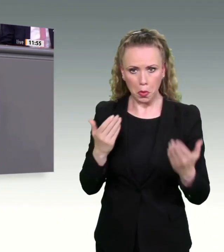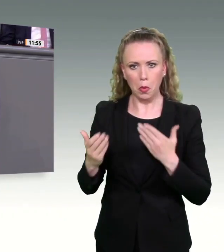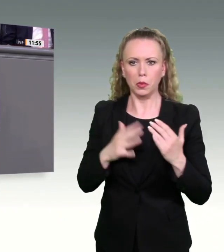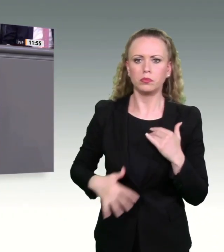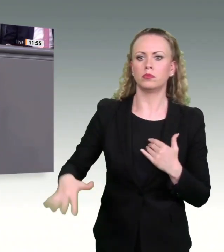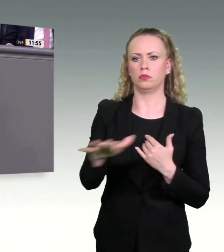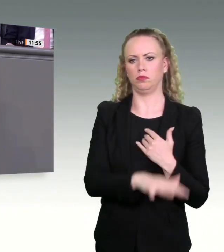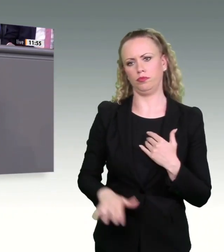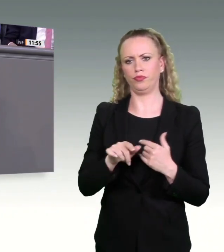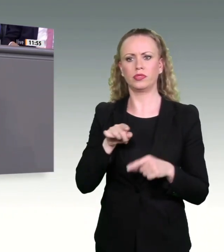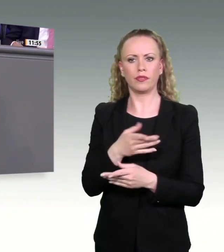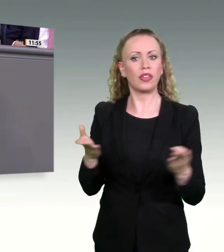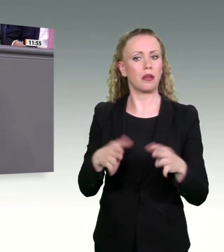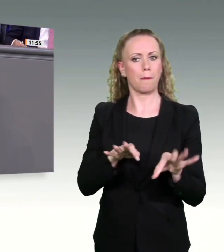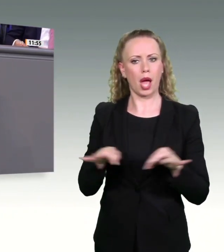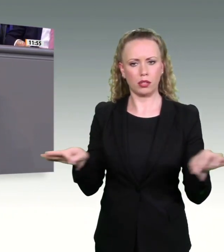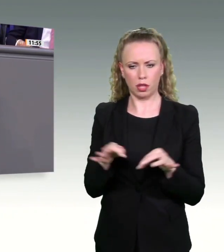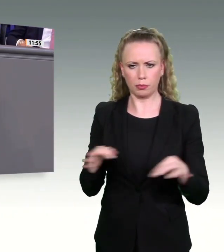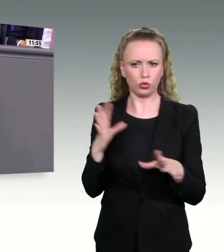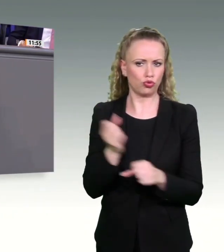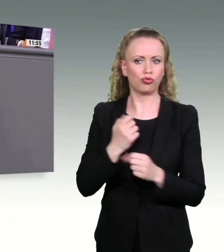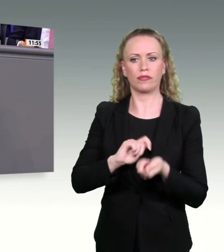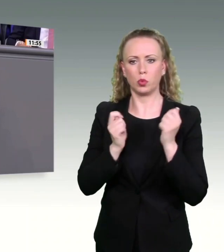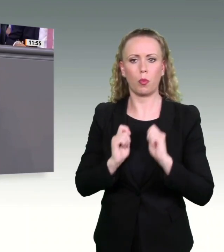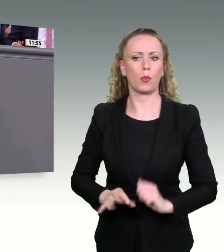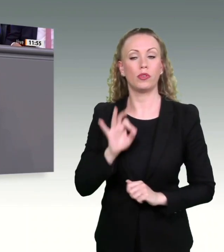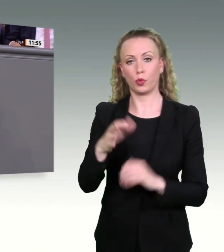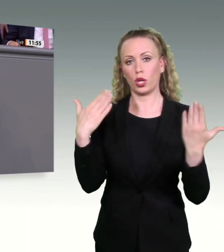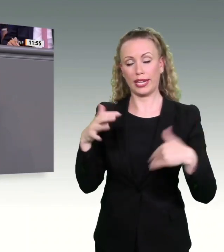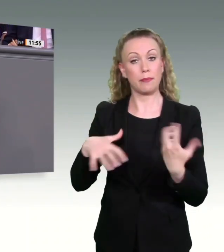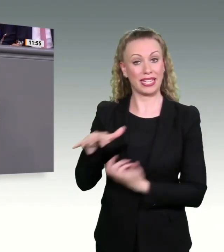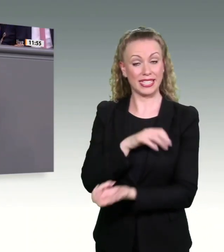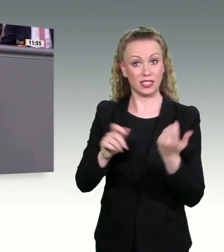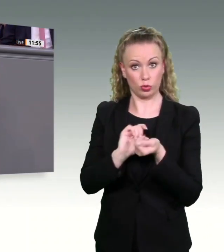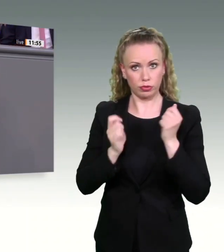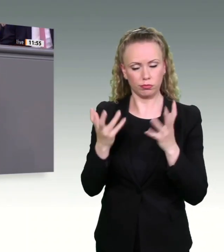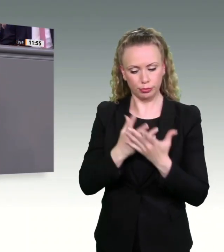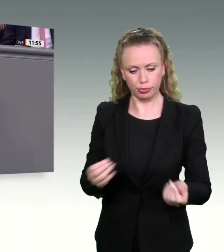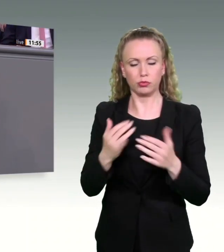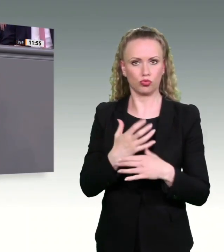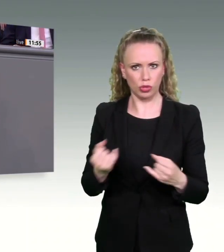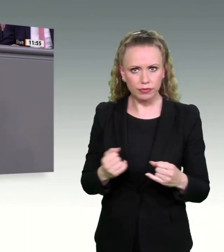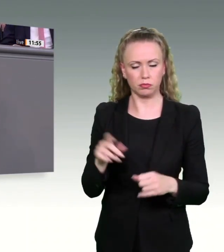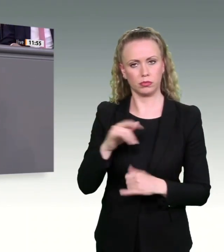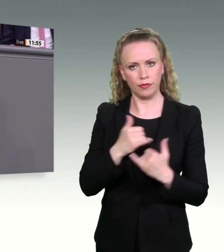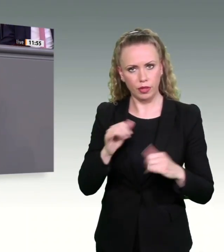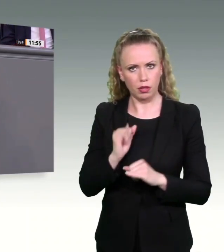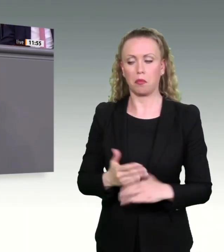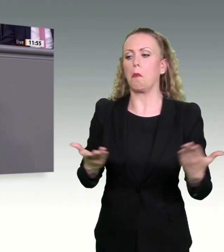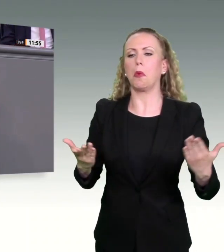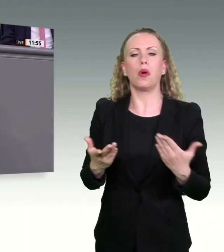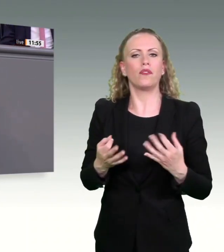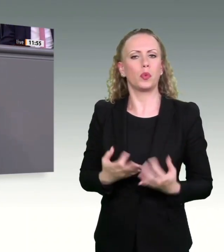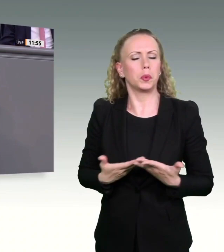vermeintliche Klimakatastrophe zu erzwingen, gegen den Willen der Betroffenen und Kostes, was es wolle und wenn es das eigene Volk ist. Im